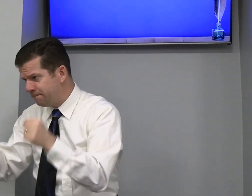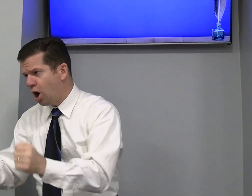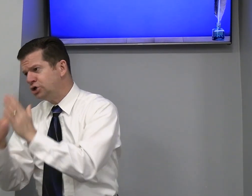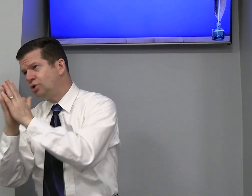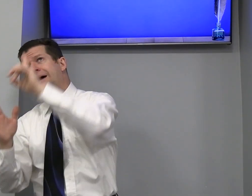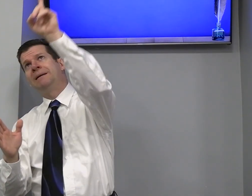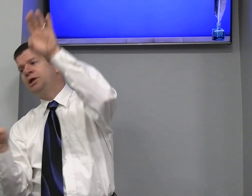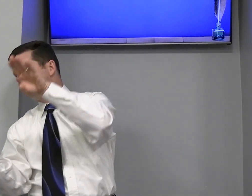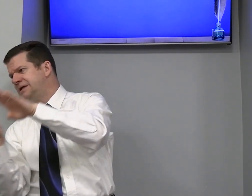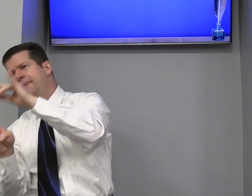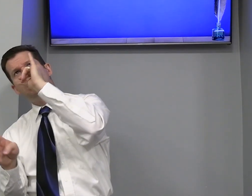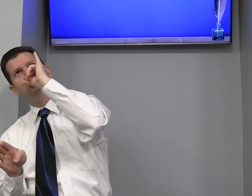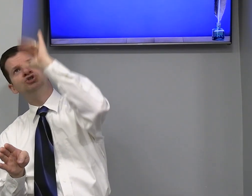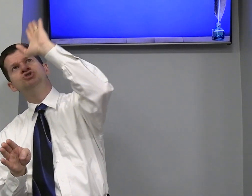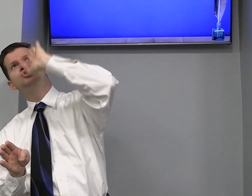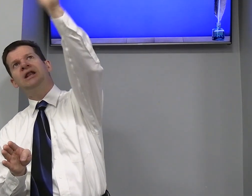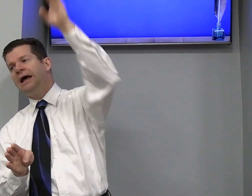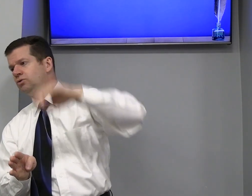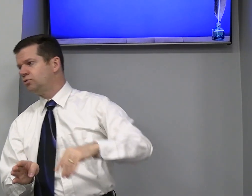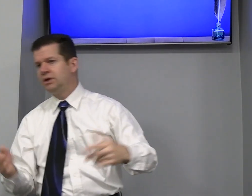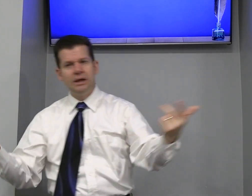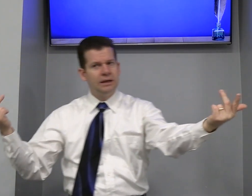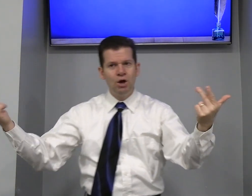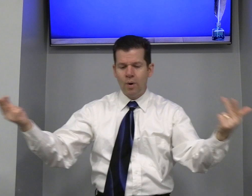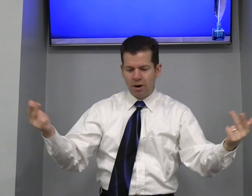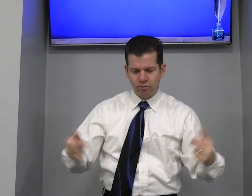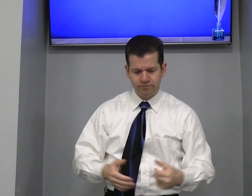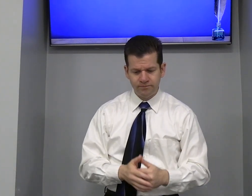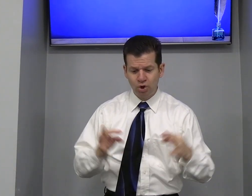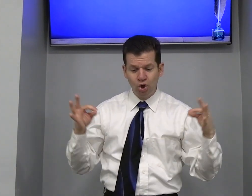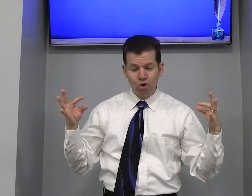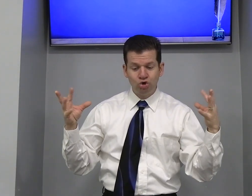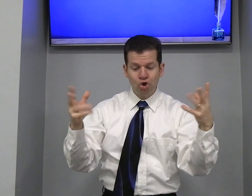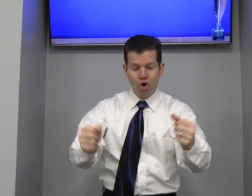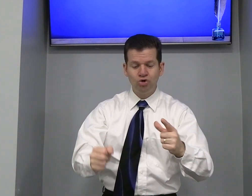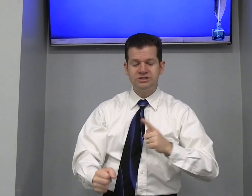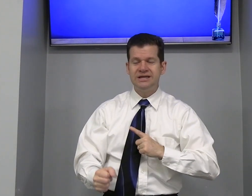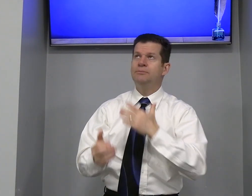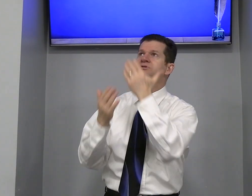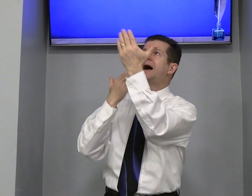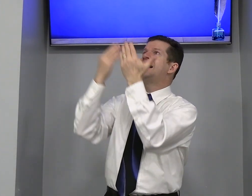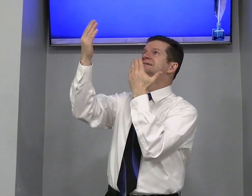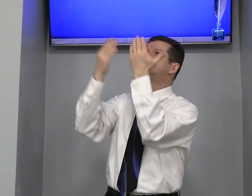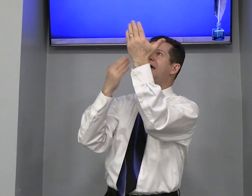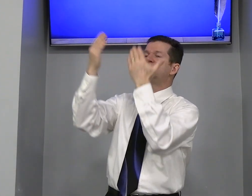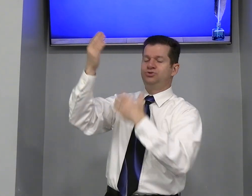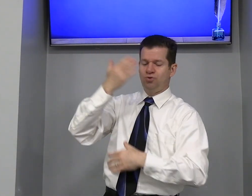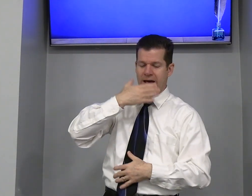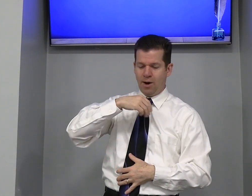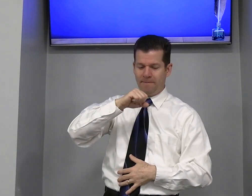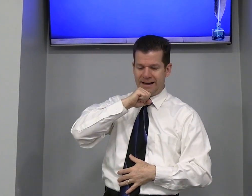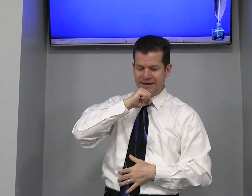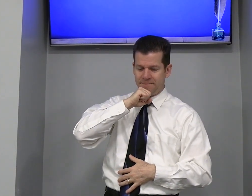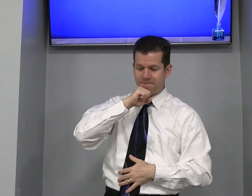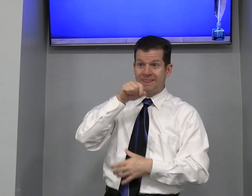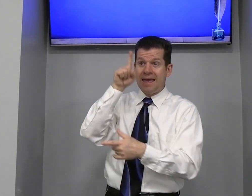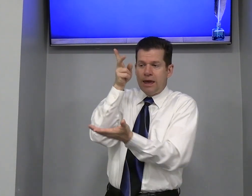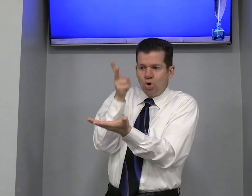pode Orar para Deus Também Direto Igual Todos Temos Acesso Ao Pai Em